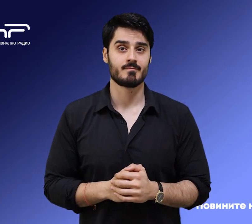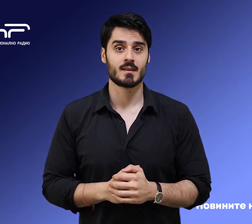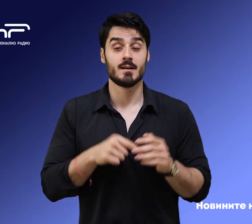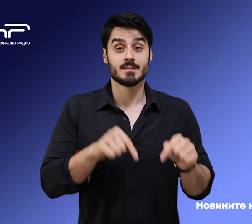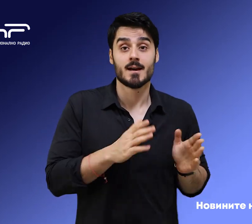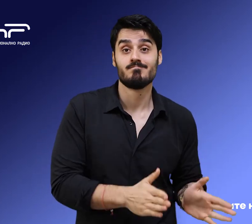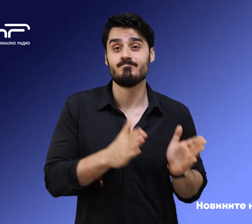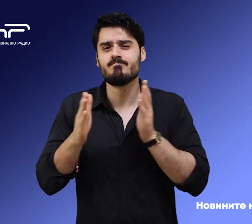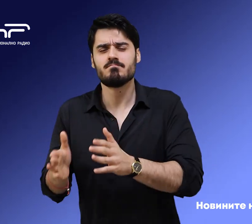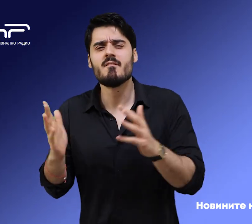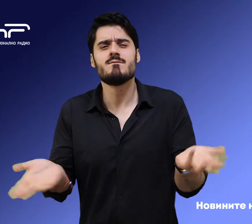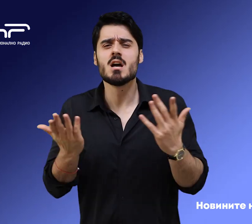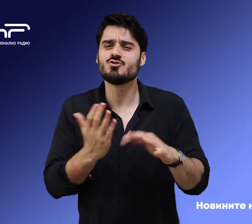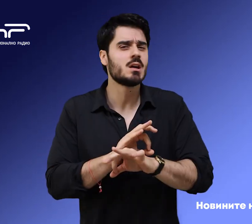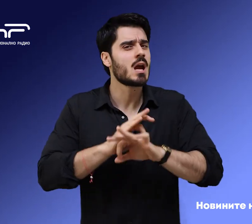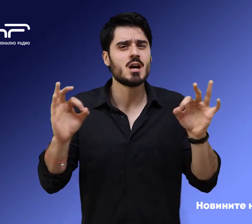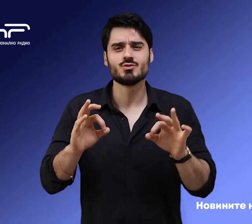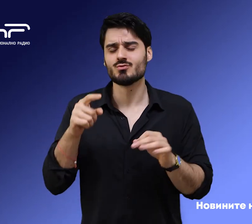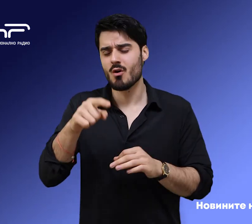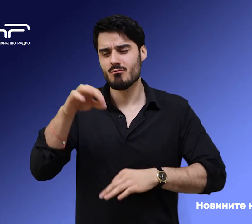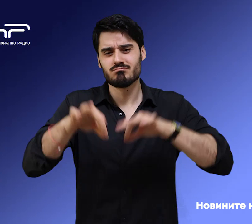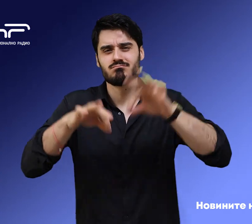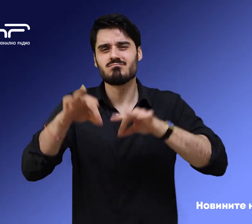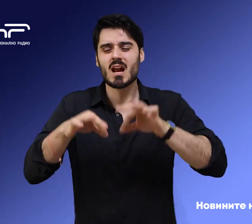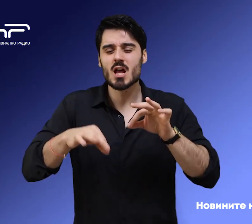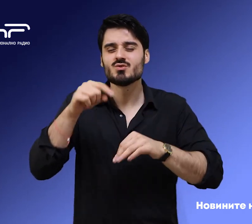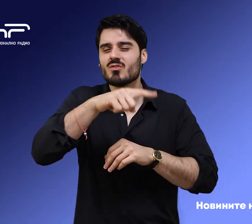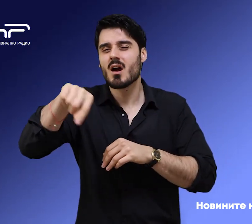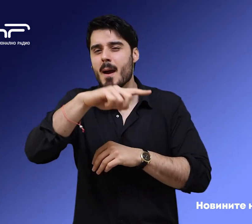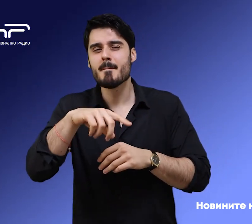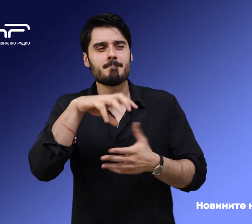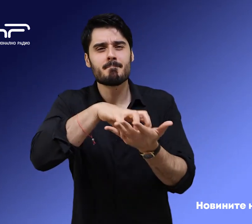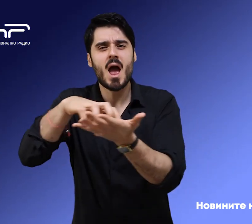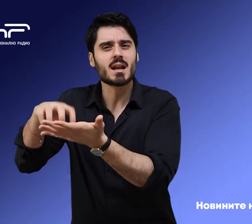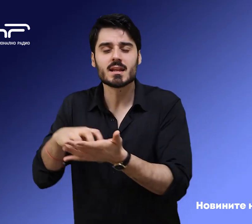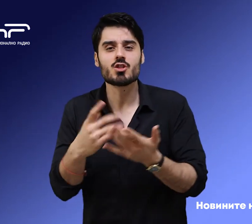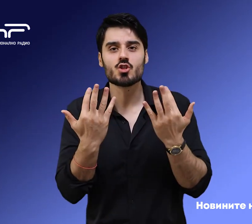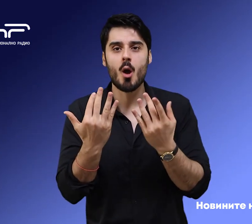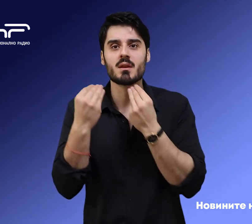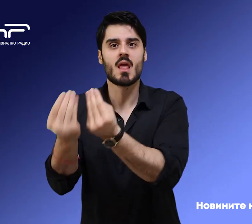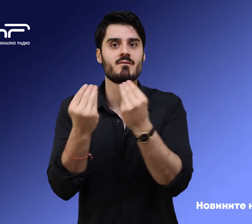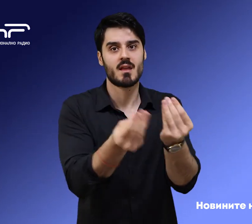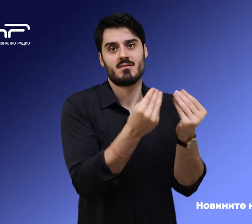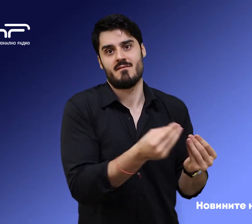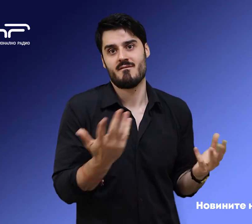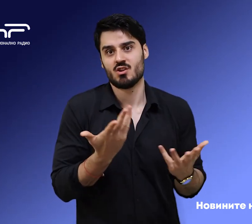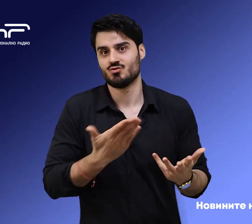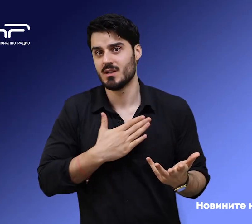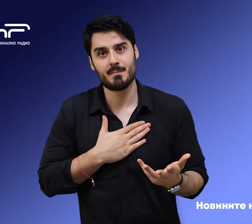Вече е ясно под какви номера в изборната бюлетина ще фигурират 14-те партии и 7 коалиции, които ще участват във